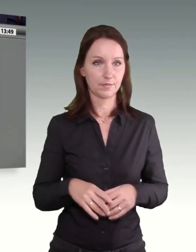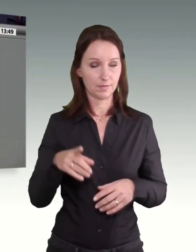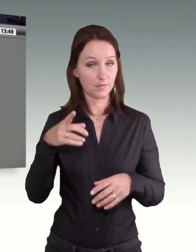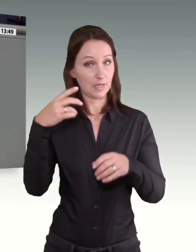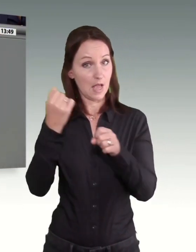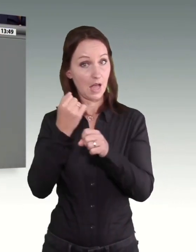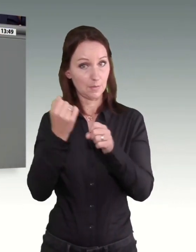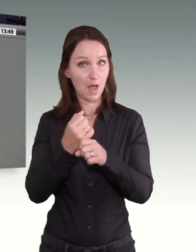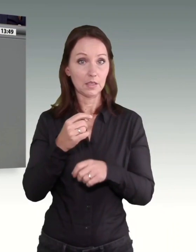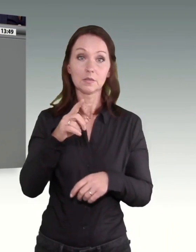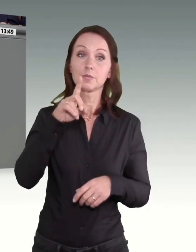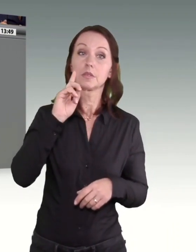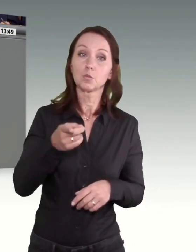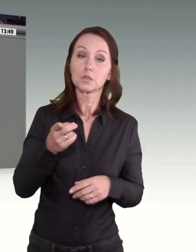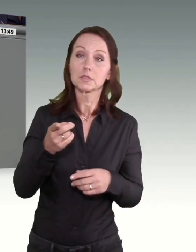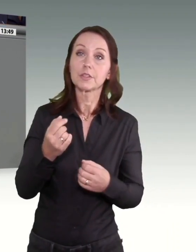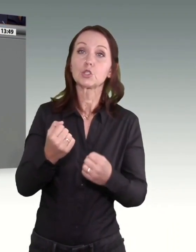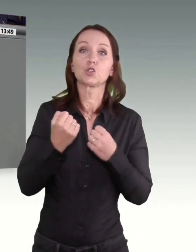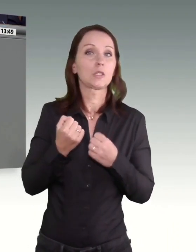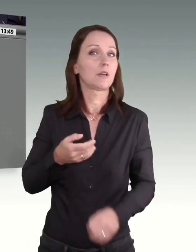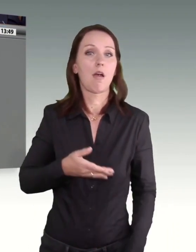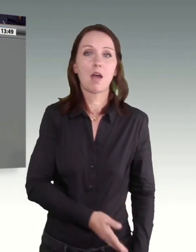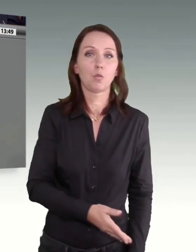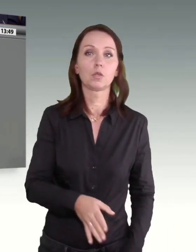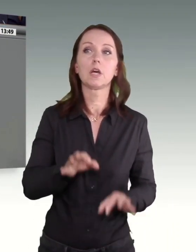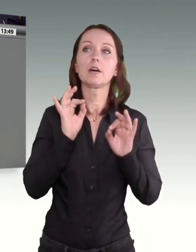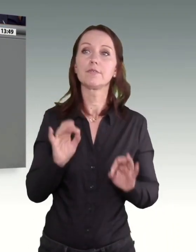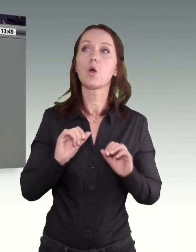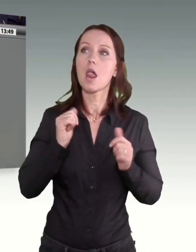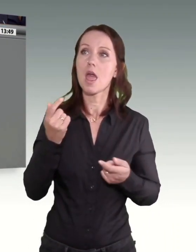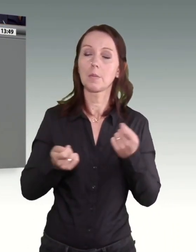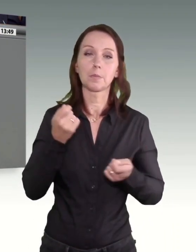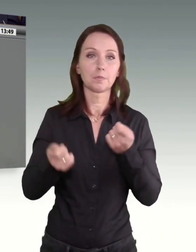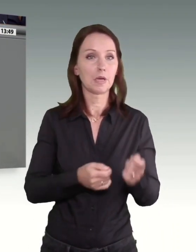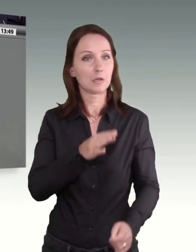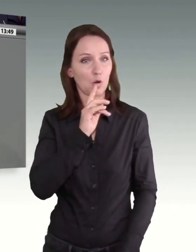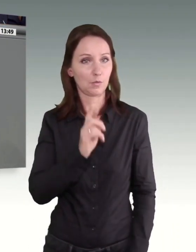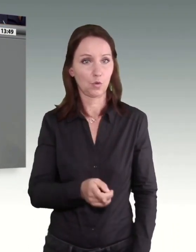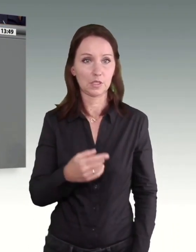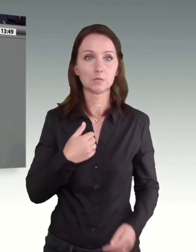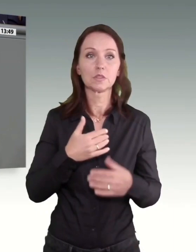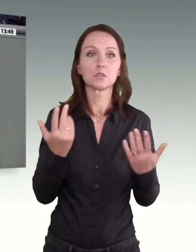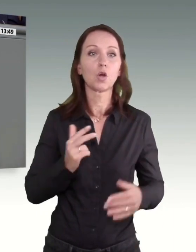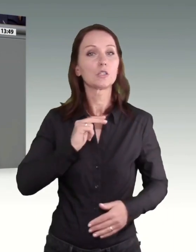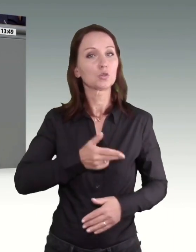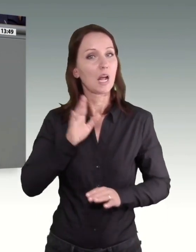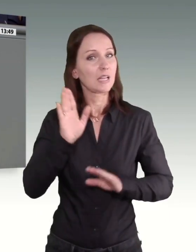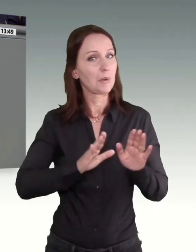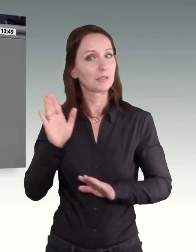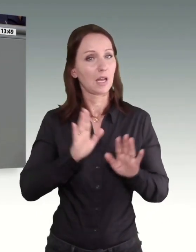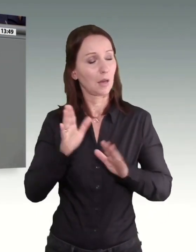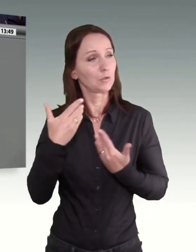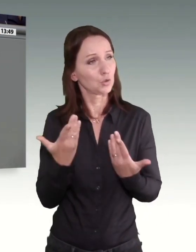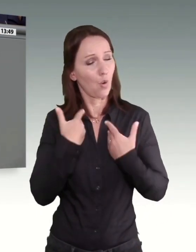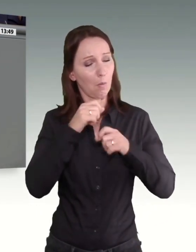Armut schützen und für das Leben ausreichen. Das ist eine Grundüberzeugung der Sozialdemokratie, für die wir seit mehr als 160